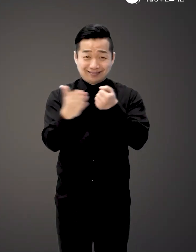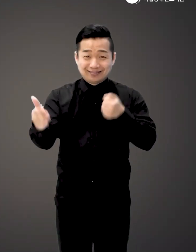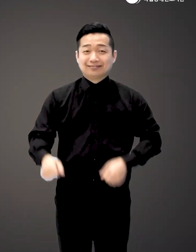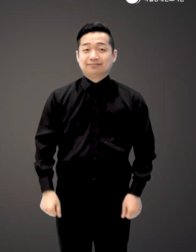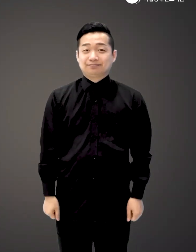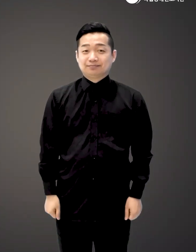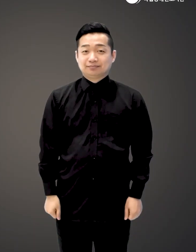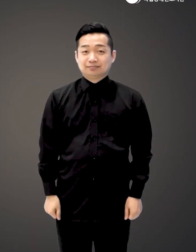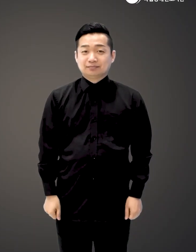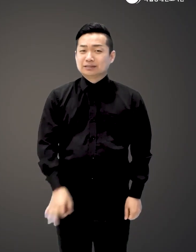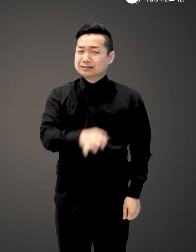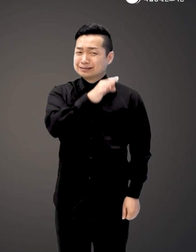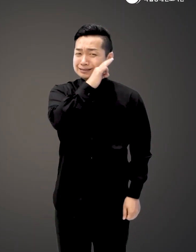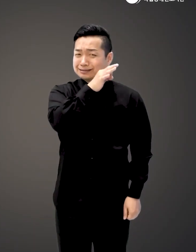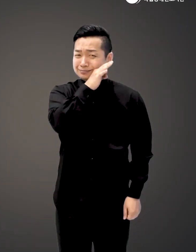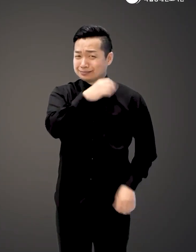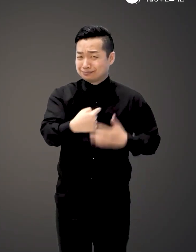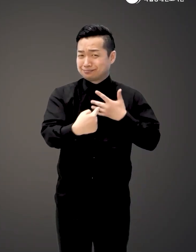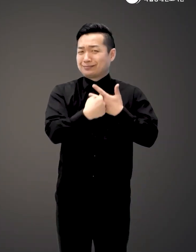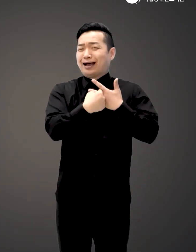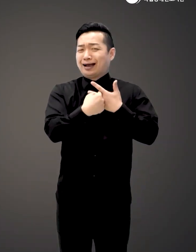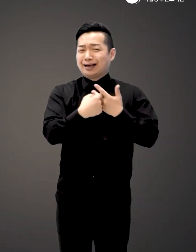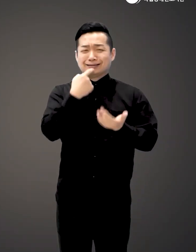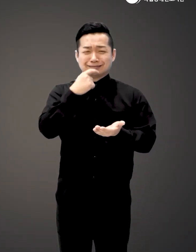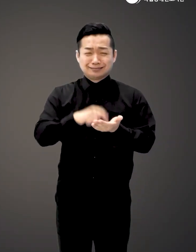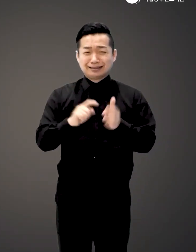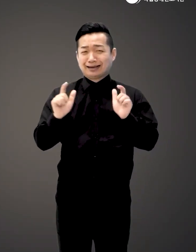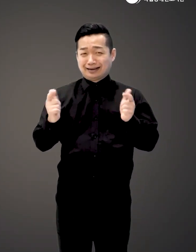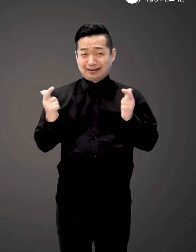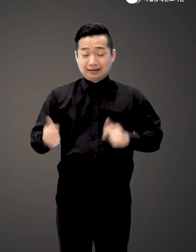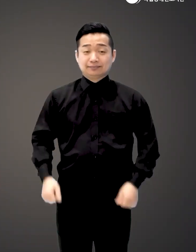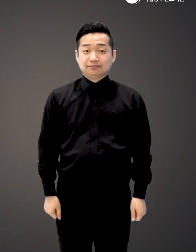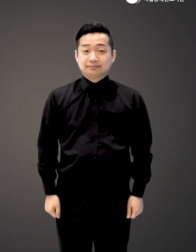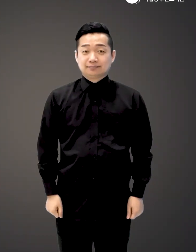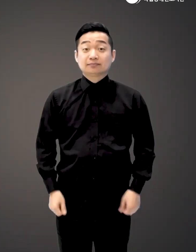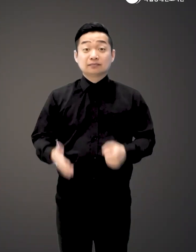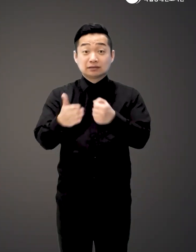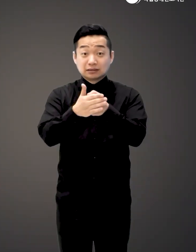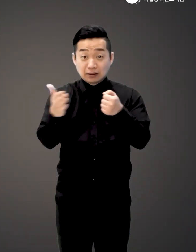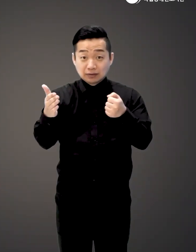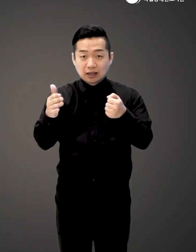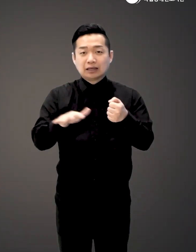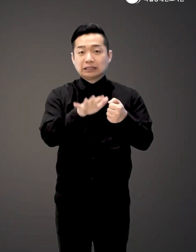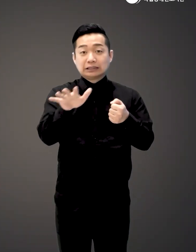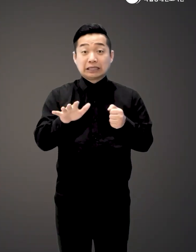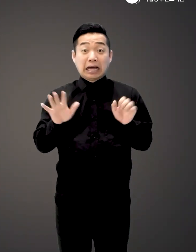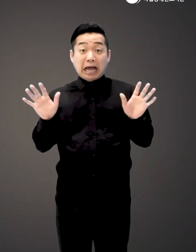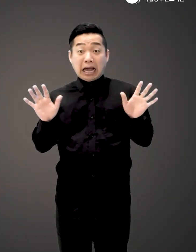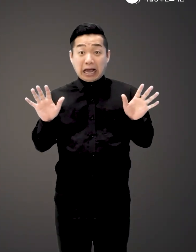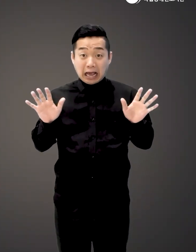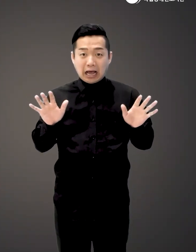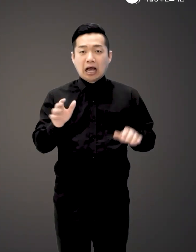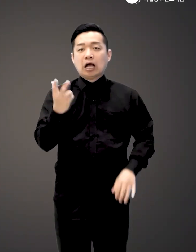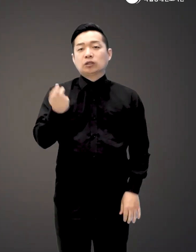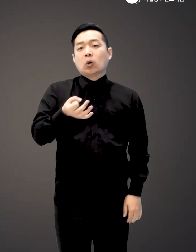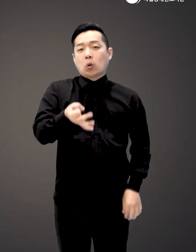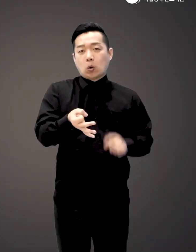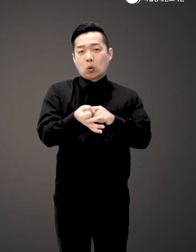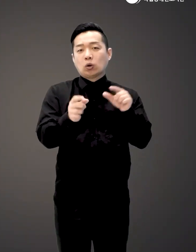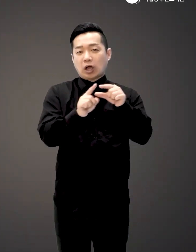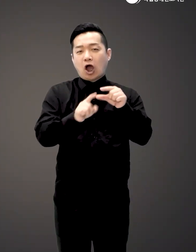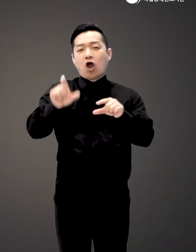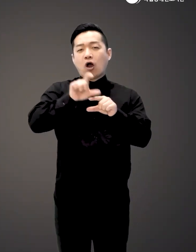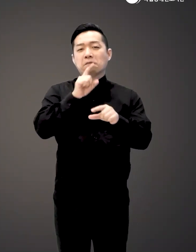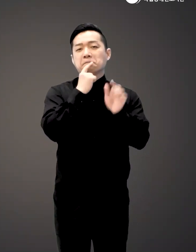때문입니다 치부를 드러내는 것은 쉬운 일이 아니죠 그래서 그는 모두가 주저하는 똥꼬라는 말을 더